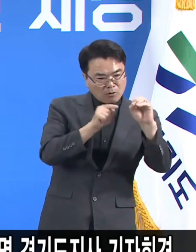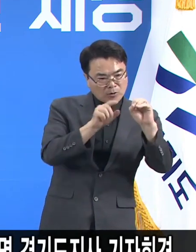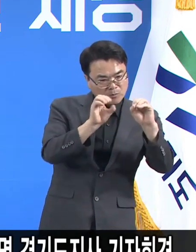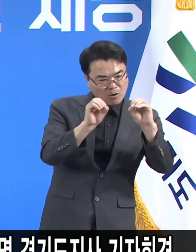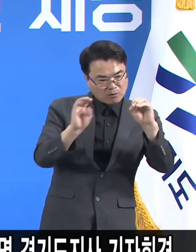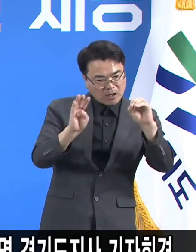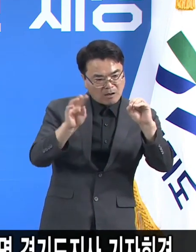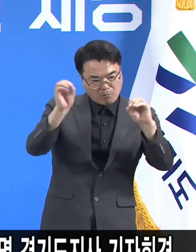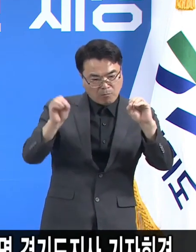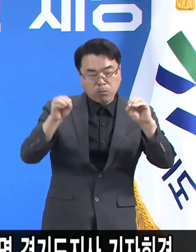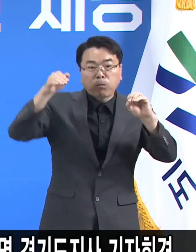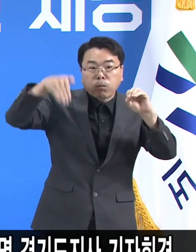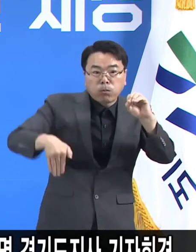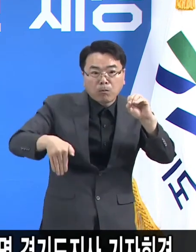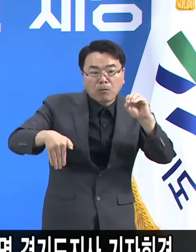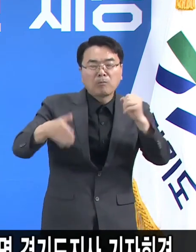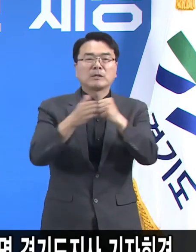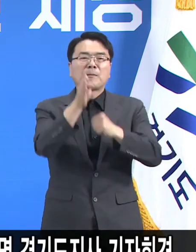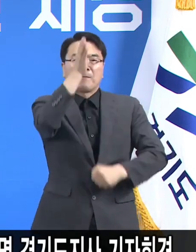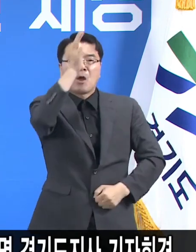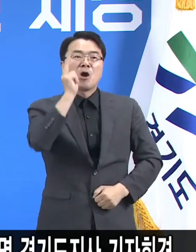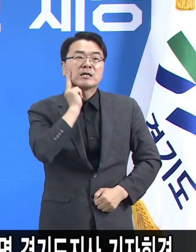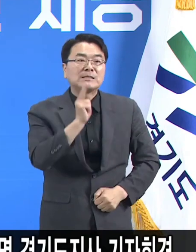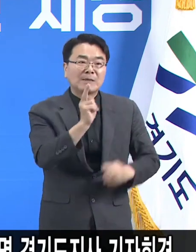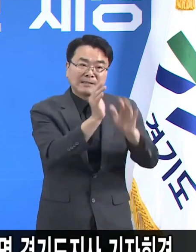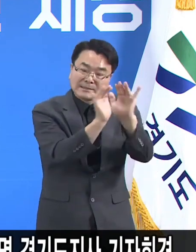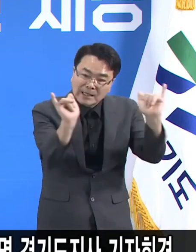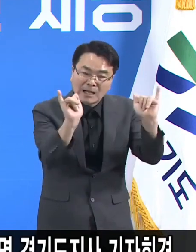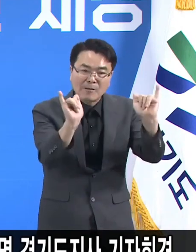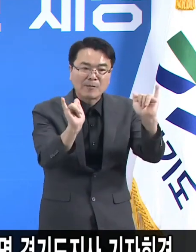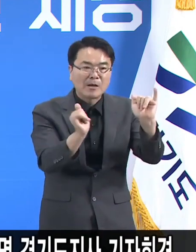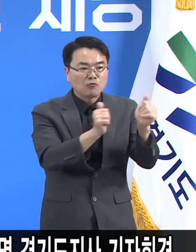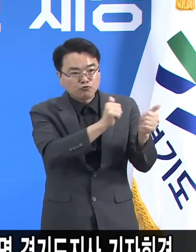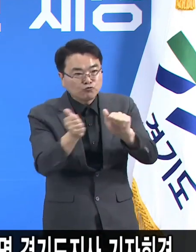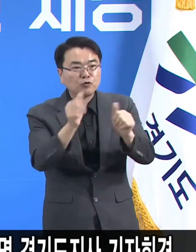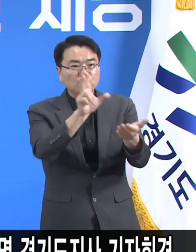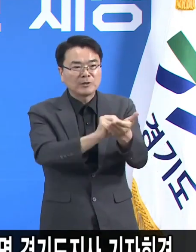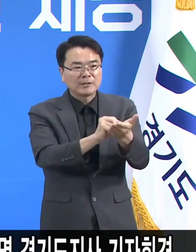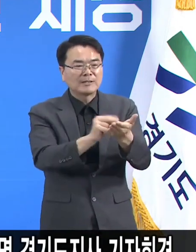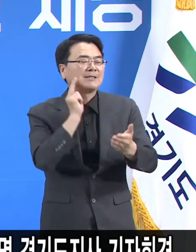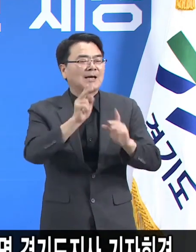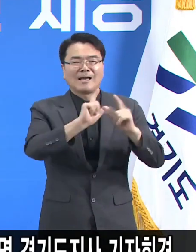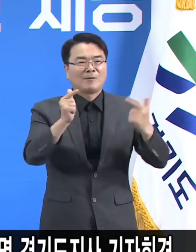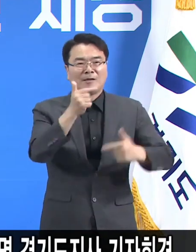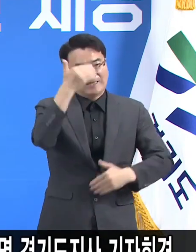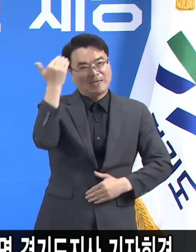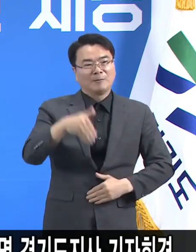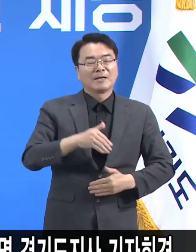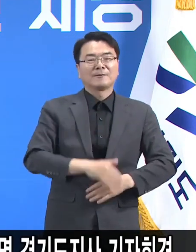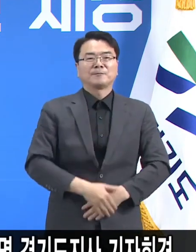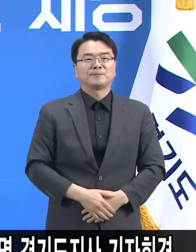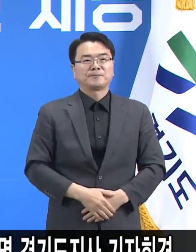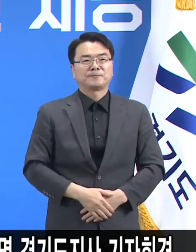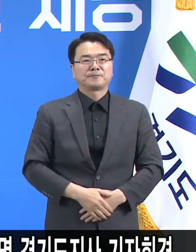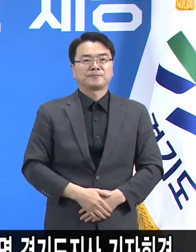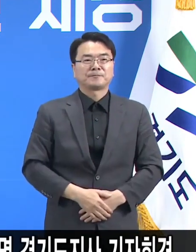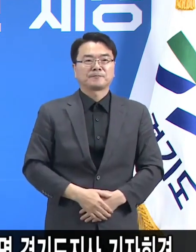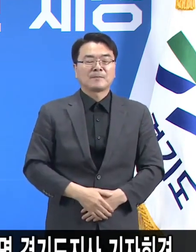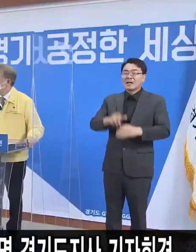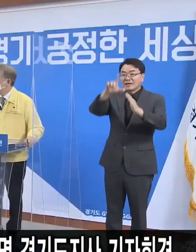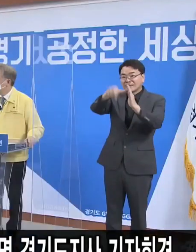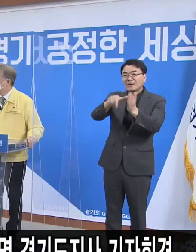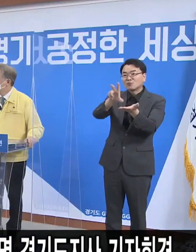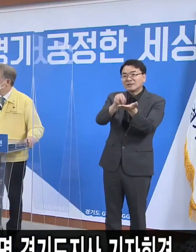위중증 환자 문제는 지금 단계로는 그렇게 심각하지 않습니다. 양해 말씀드리겠습니다.